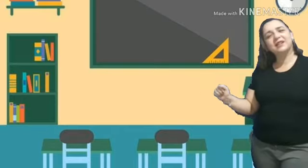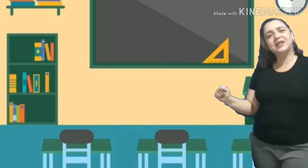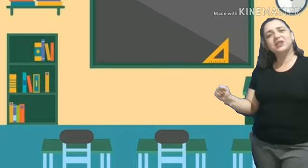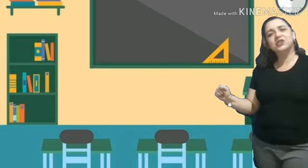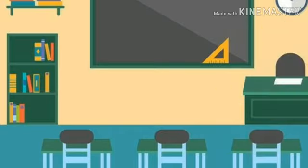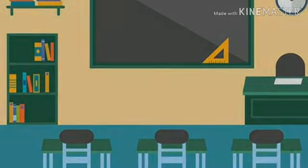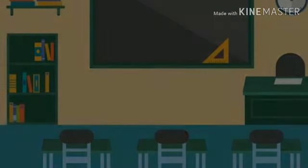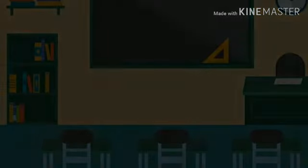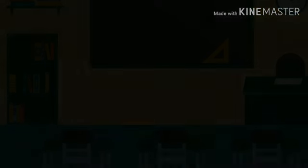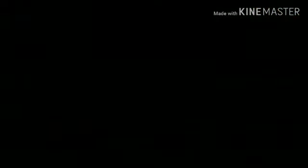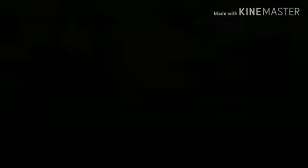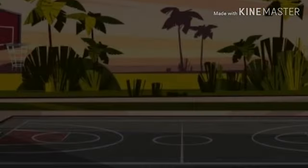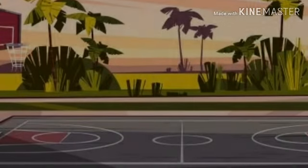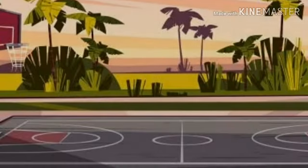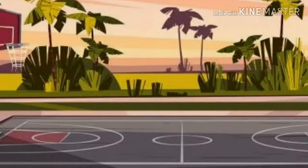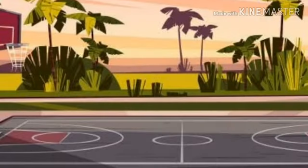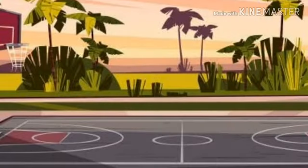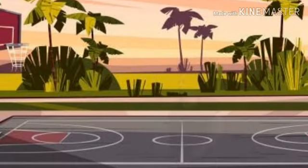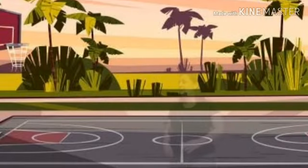artes.